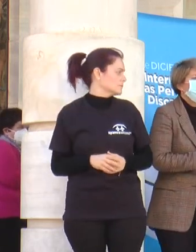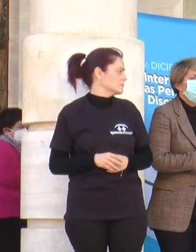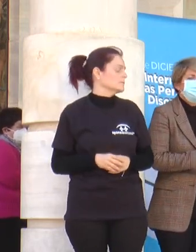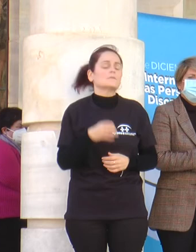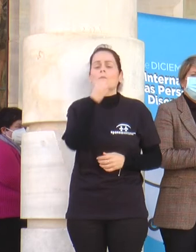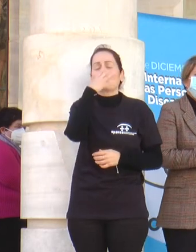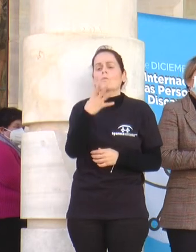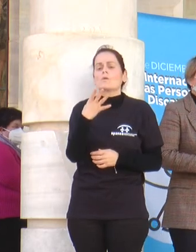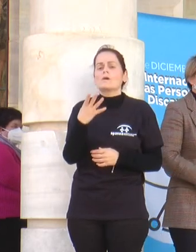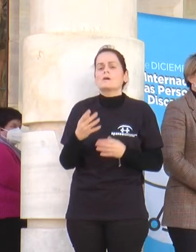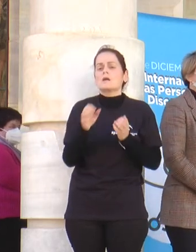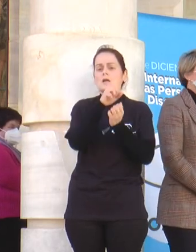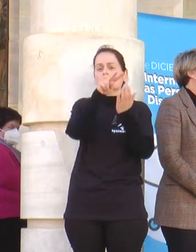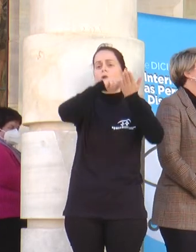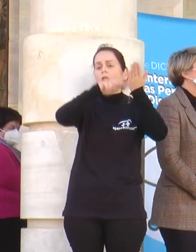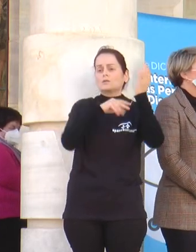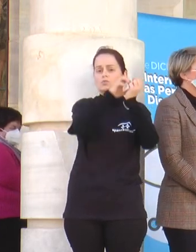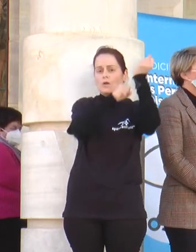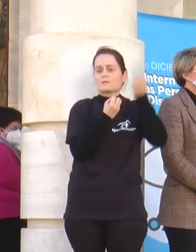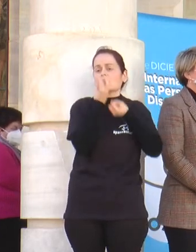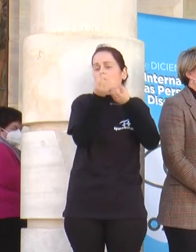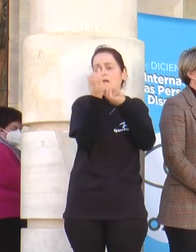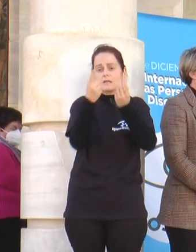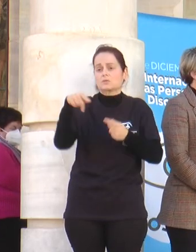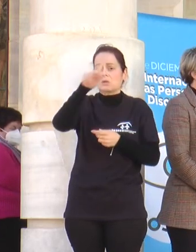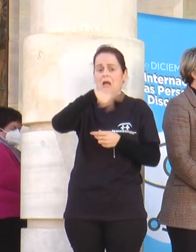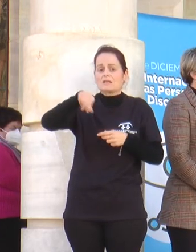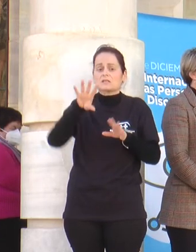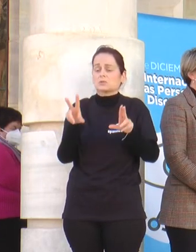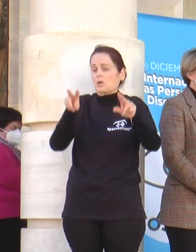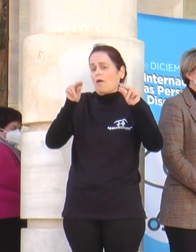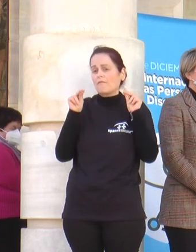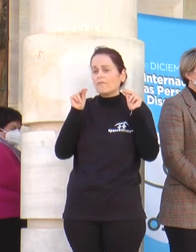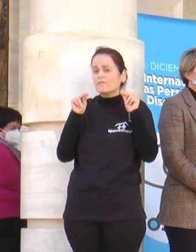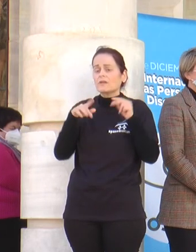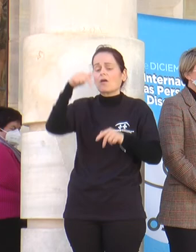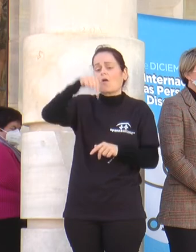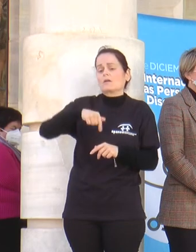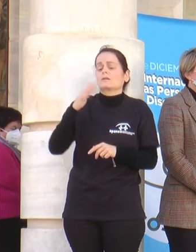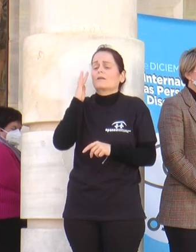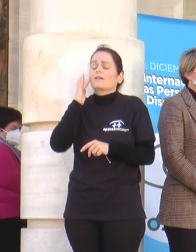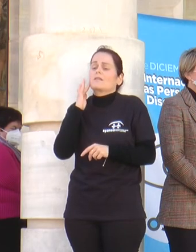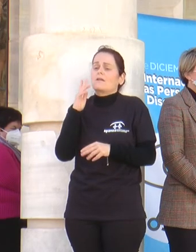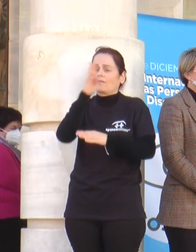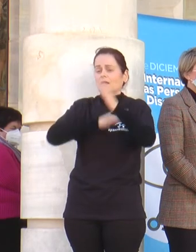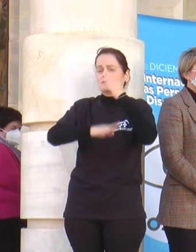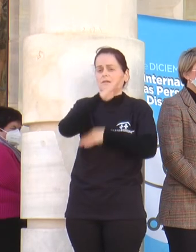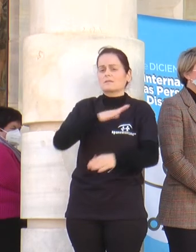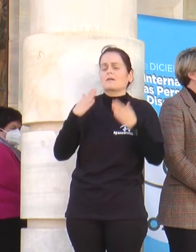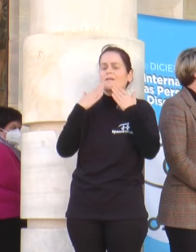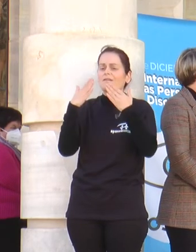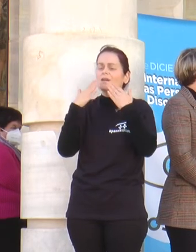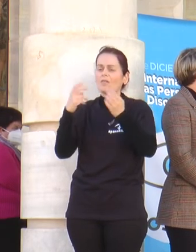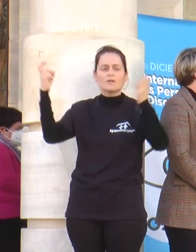Pues con la lectura de este manifiesto damos por terminado este acto, conmemorando hoy el Día de la Discapacidad. Muchísimas